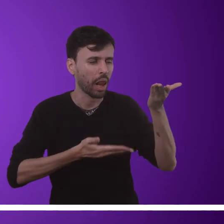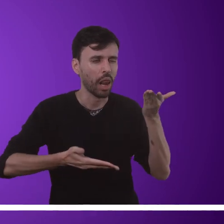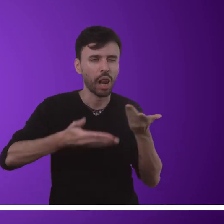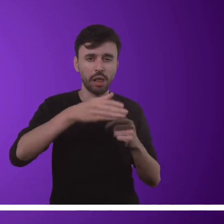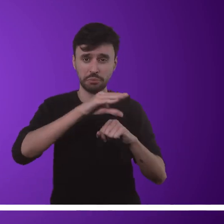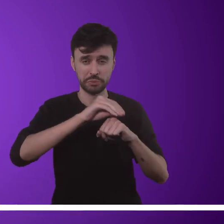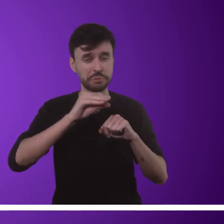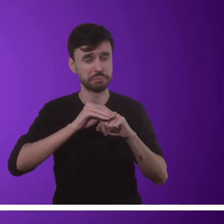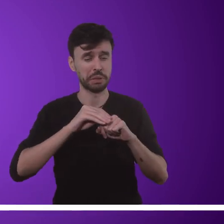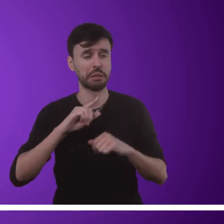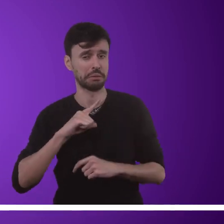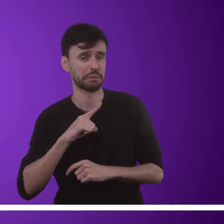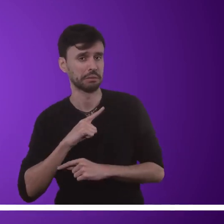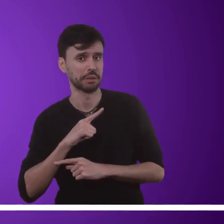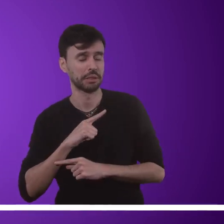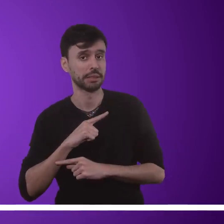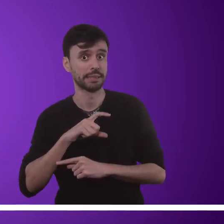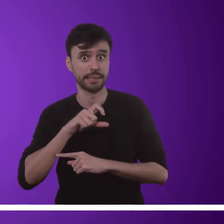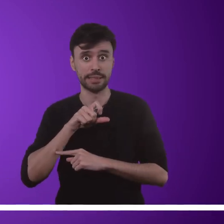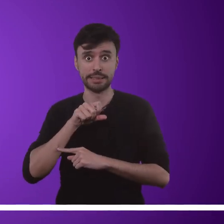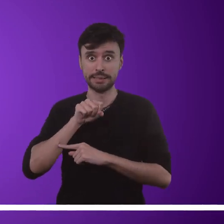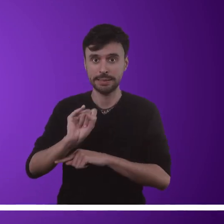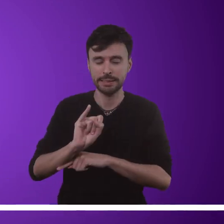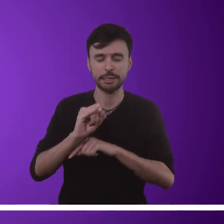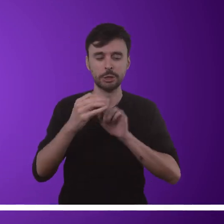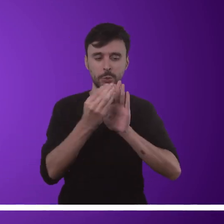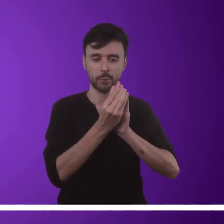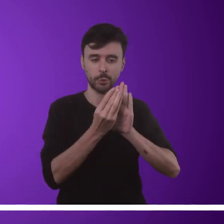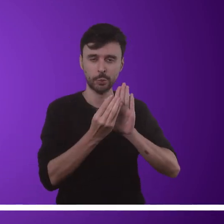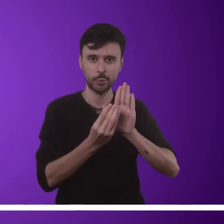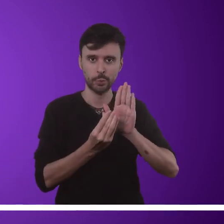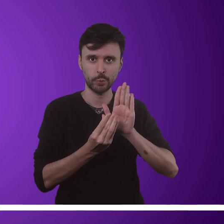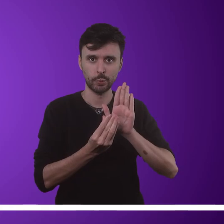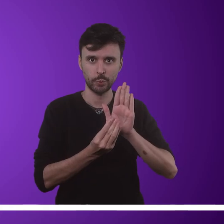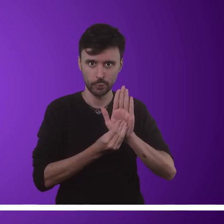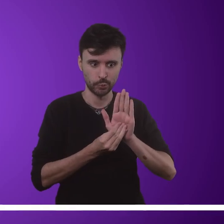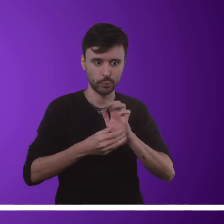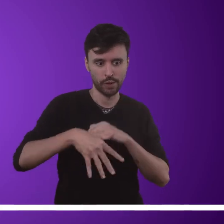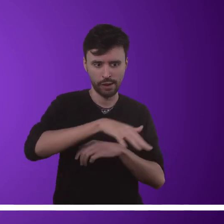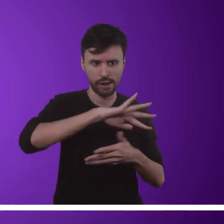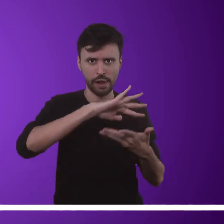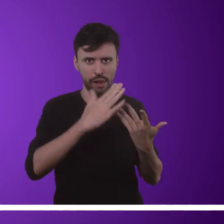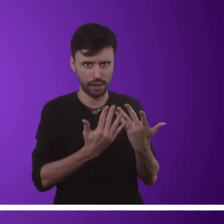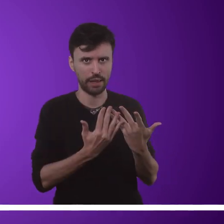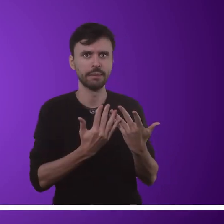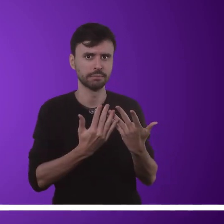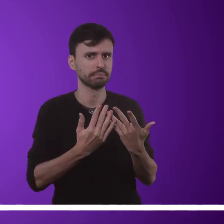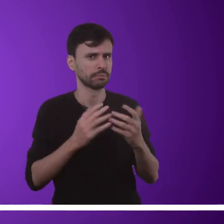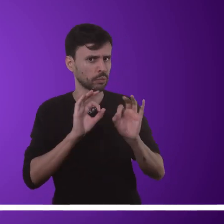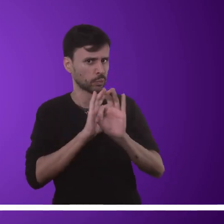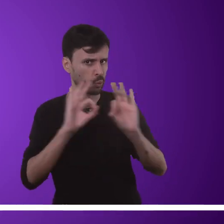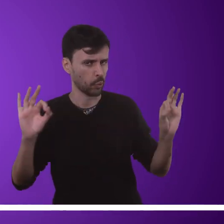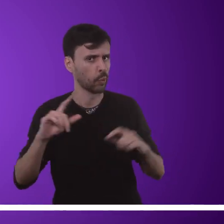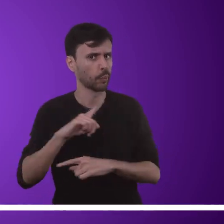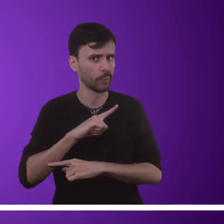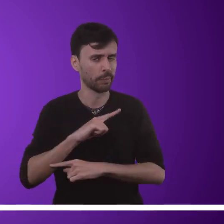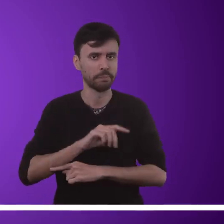a troca de conhecimentos. E quanto a conteúdos de Libras, isso não poderia ser diferente. E isso é ótimo.